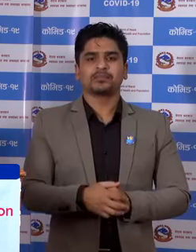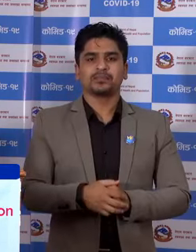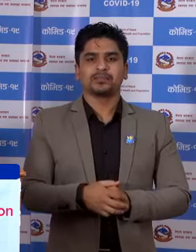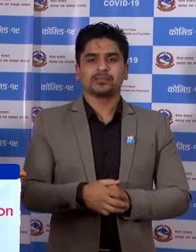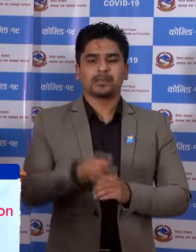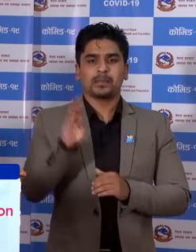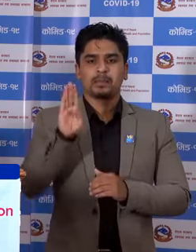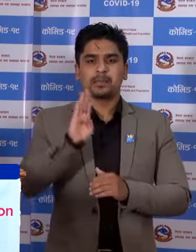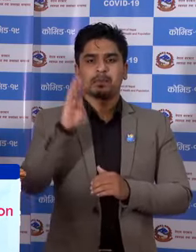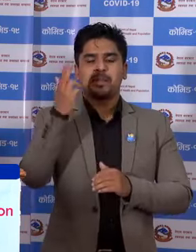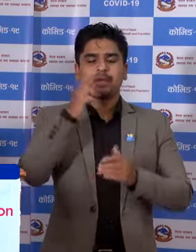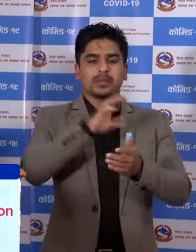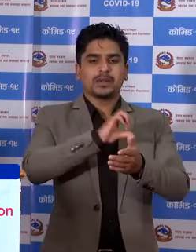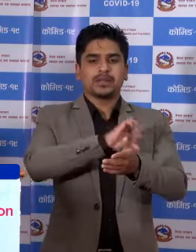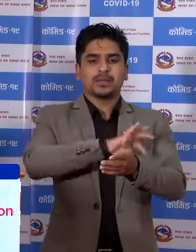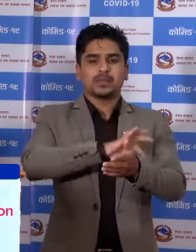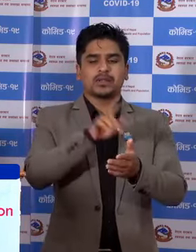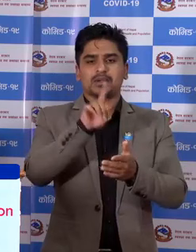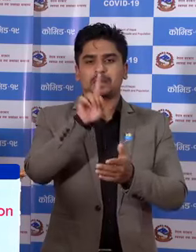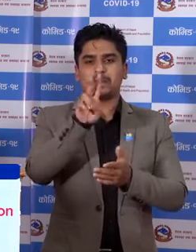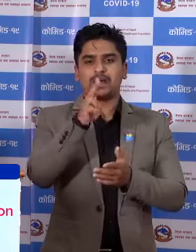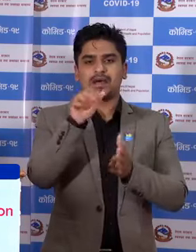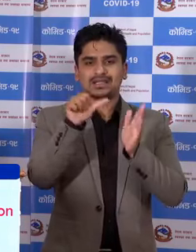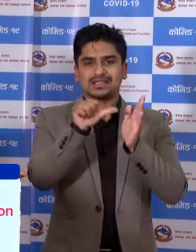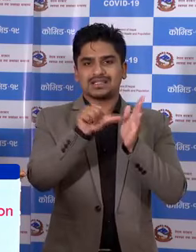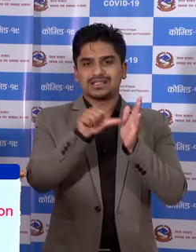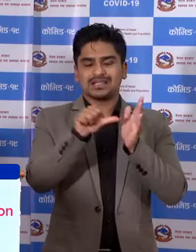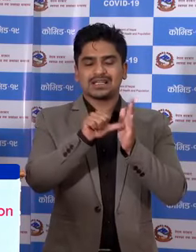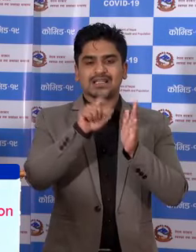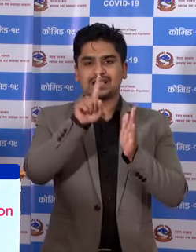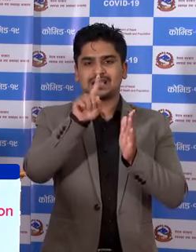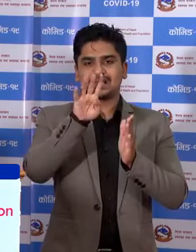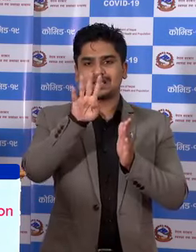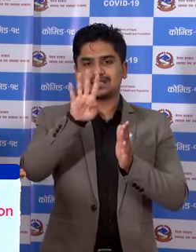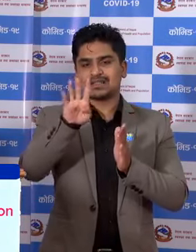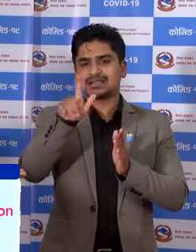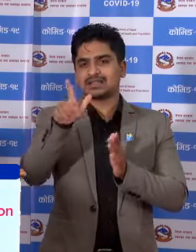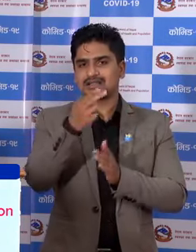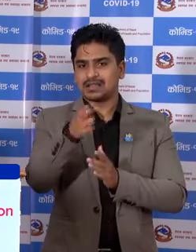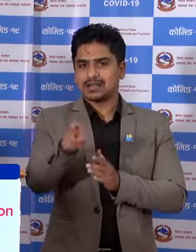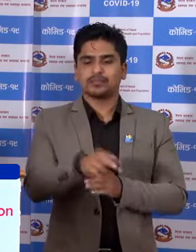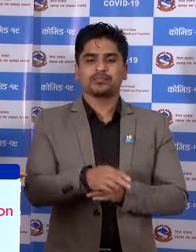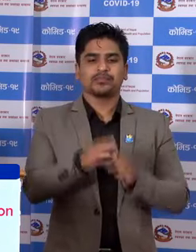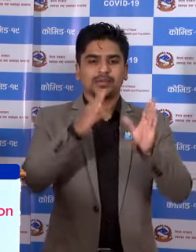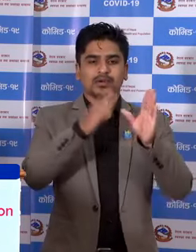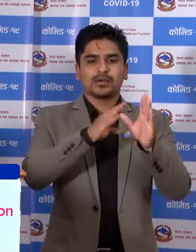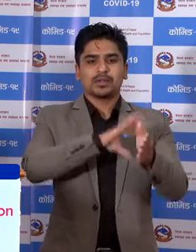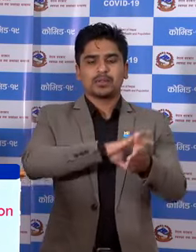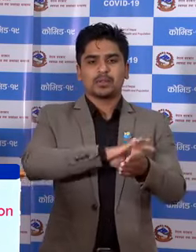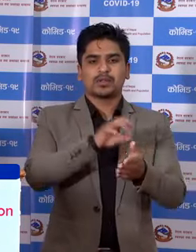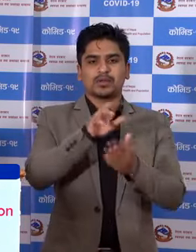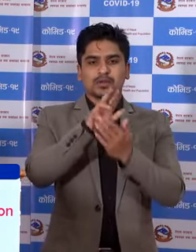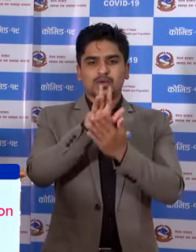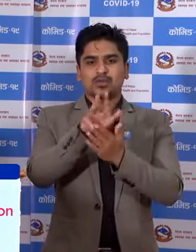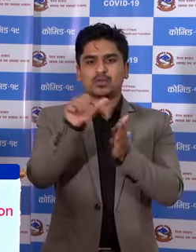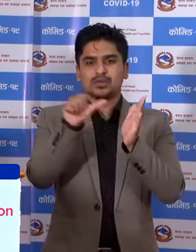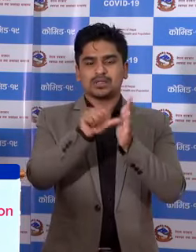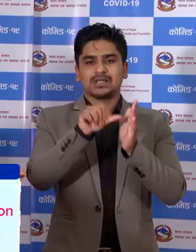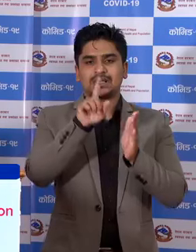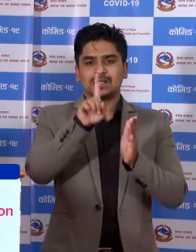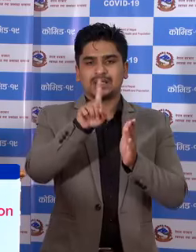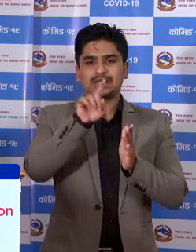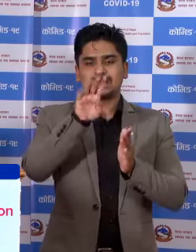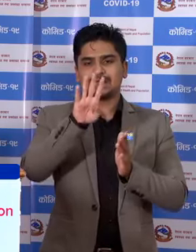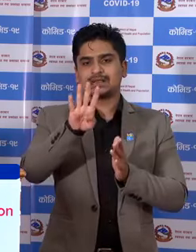बागमती प्रदेश को 12 जिल्ला का 1646 जना गंडकी प्रदेश को 9 जिल्ला का